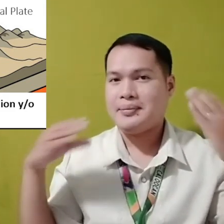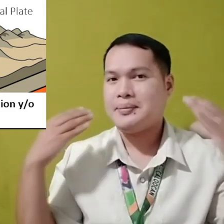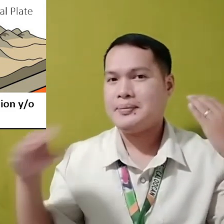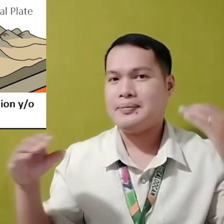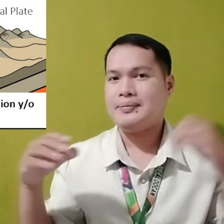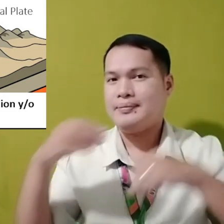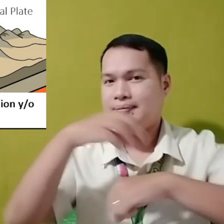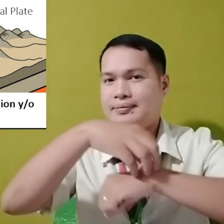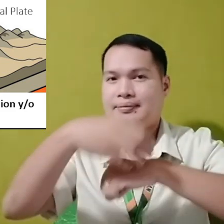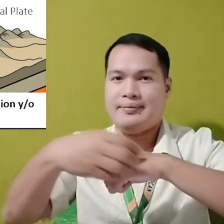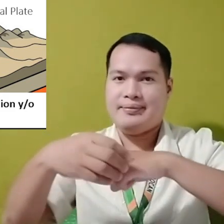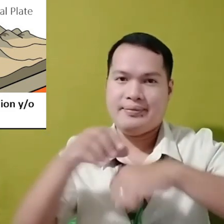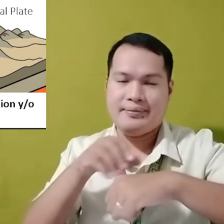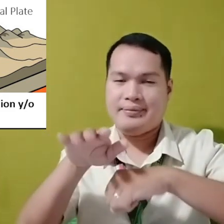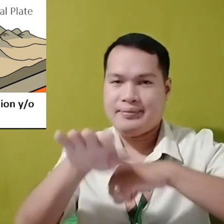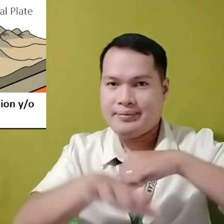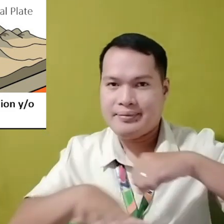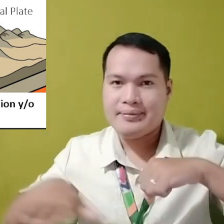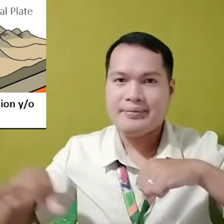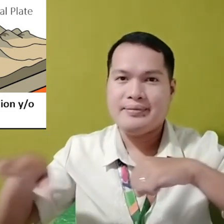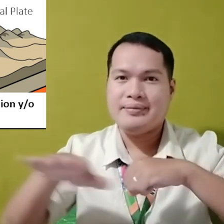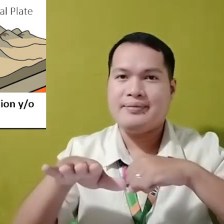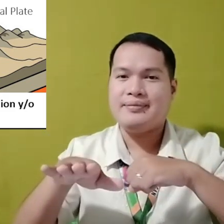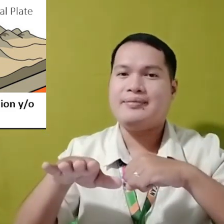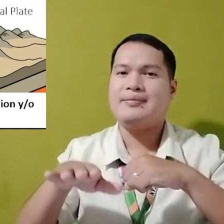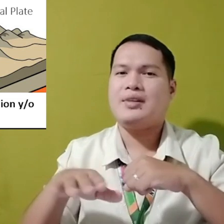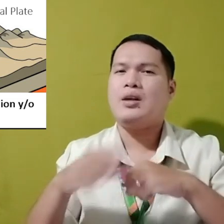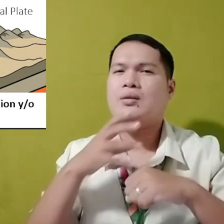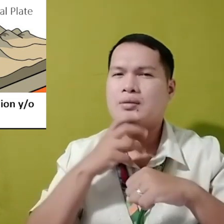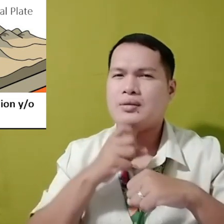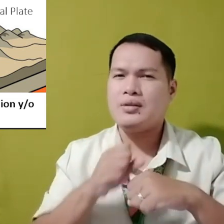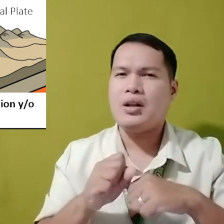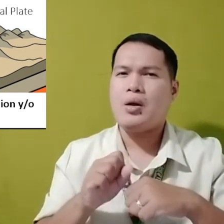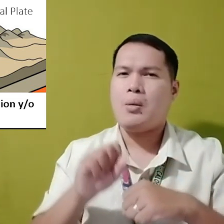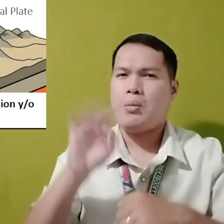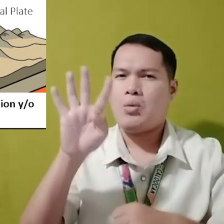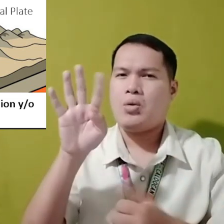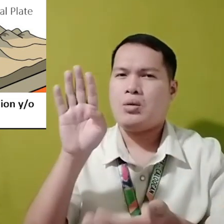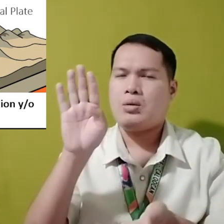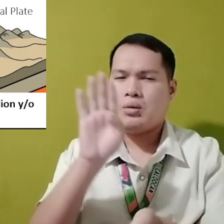sa continental plate Na may 4 na bilyong taon